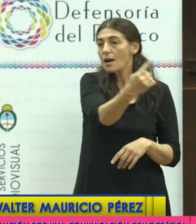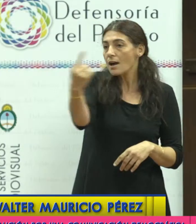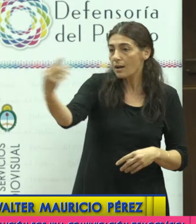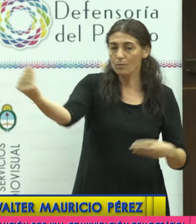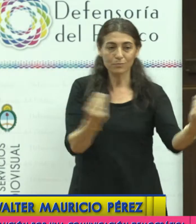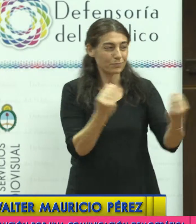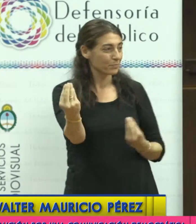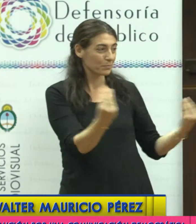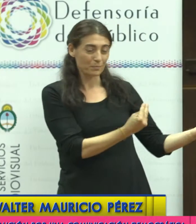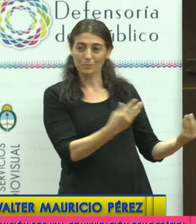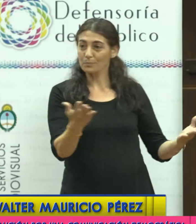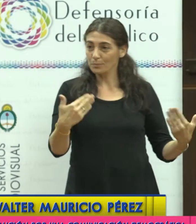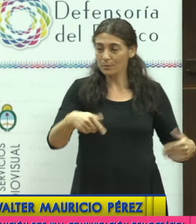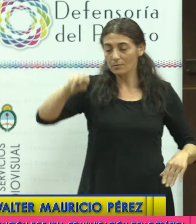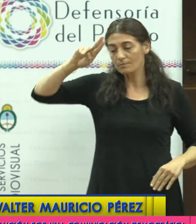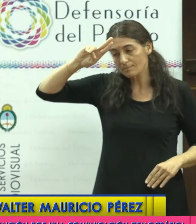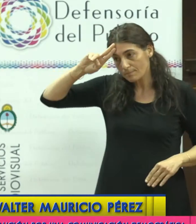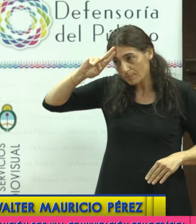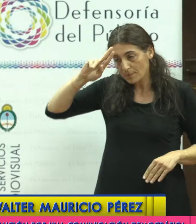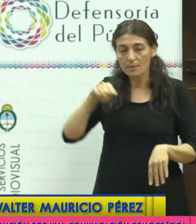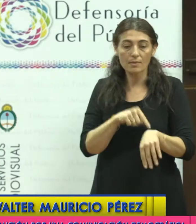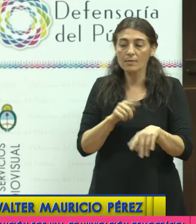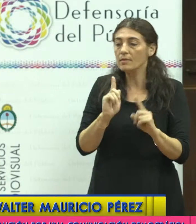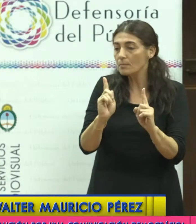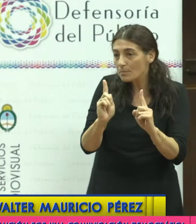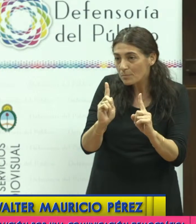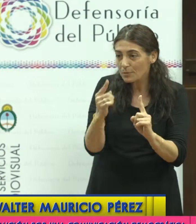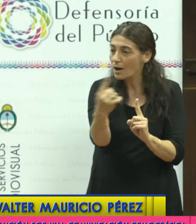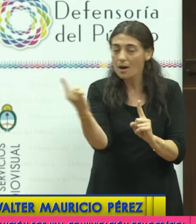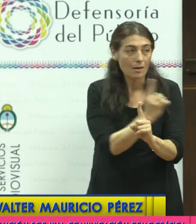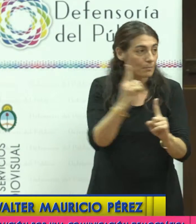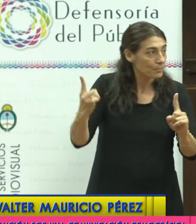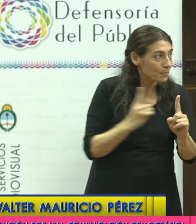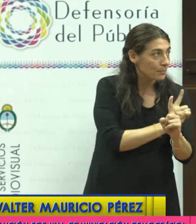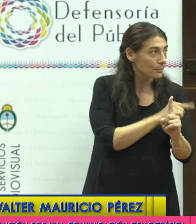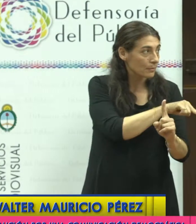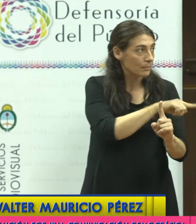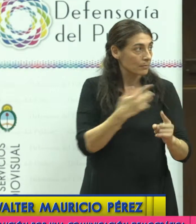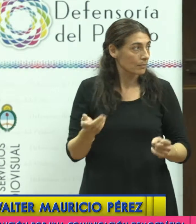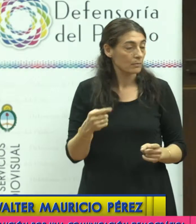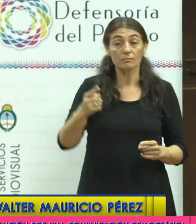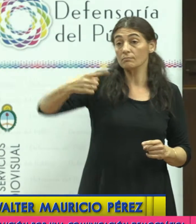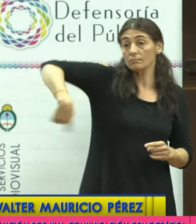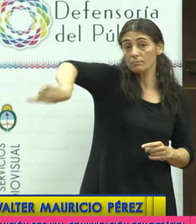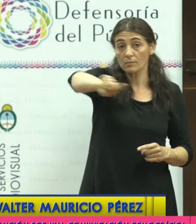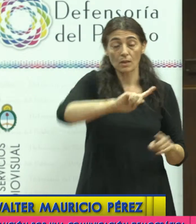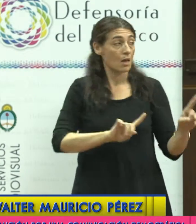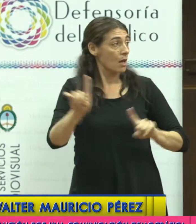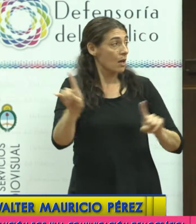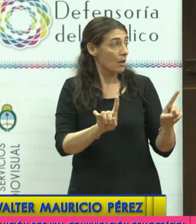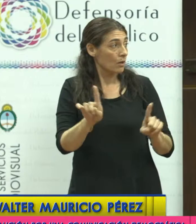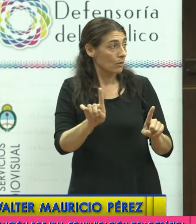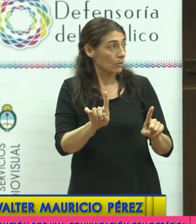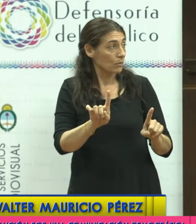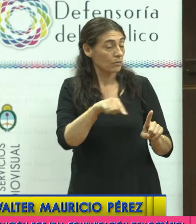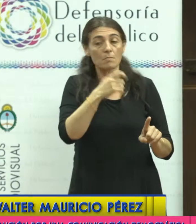de ustedes que se han venido hasta la audiencia pública. Muchos de nosotros, sobre todo